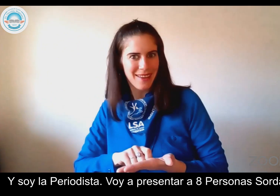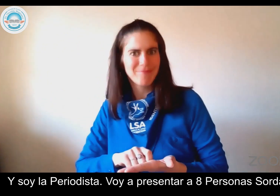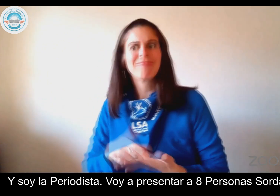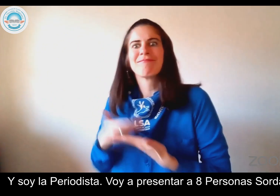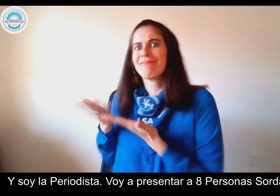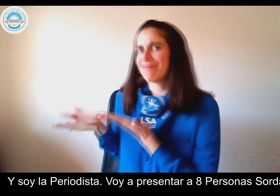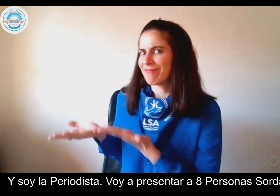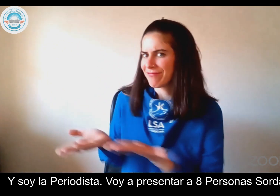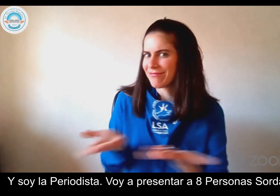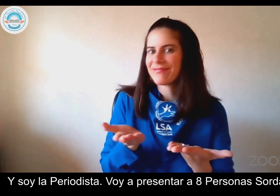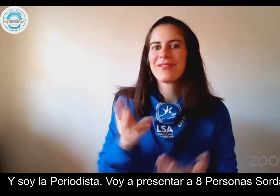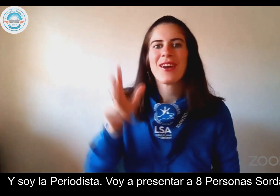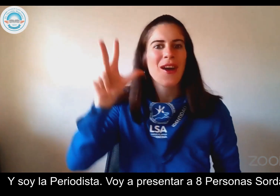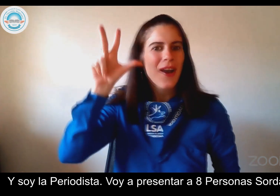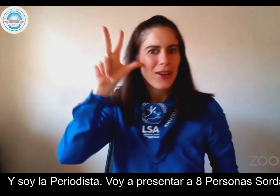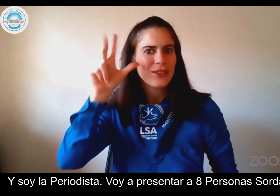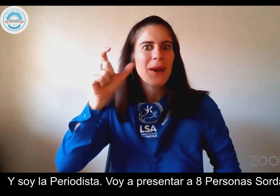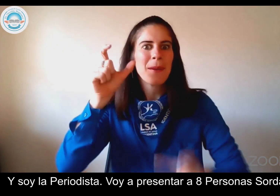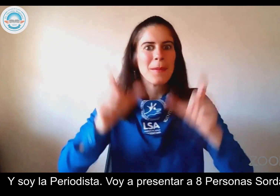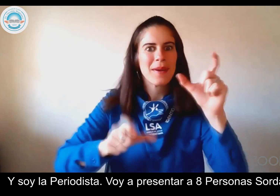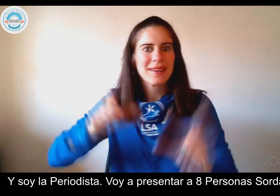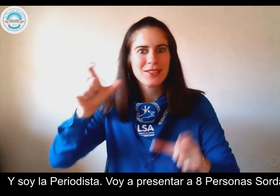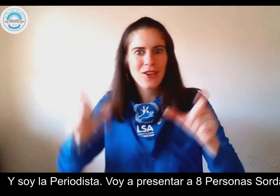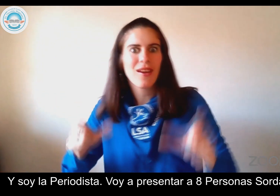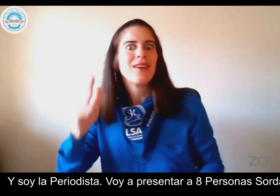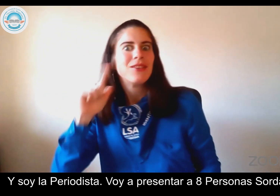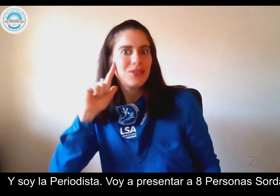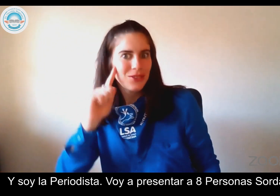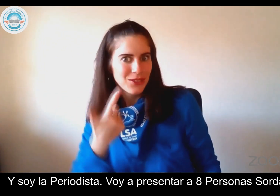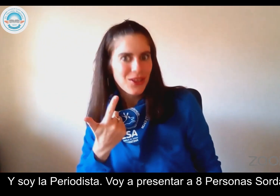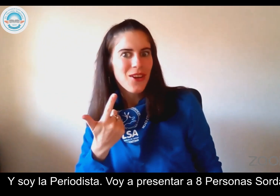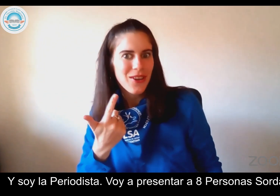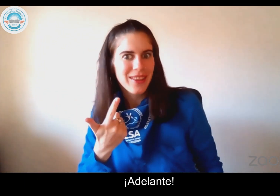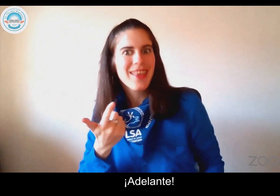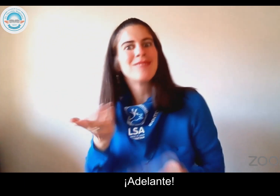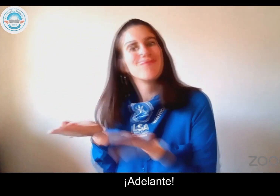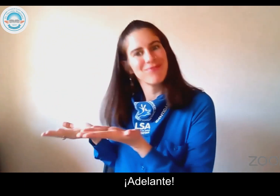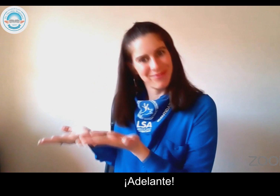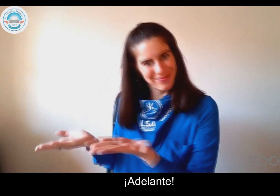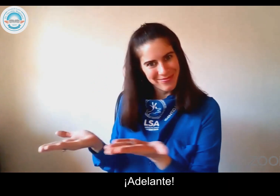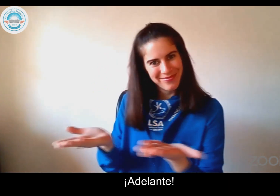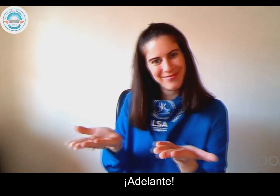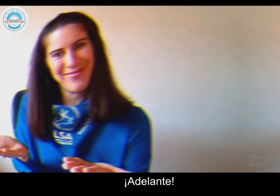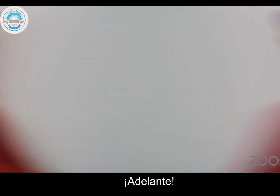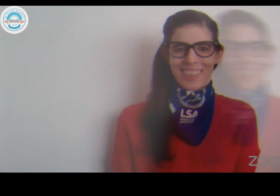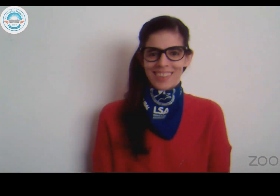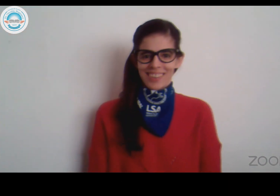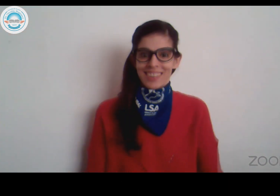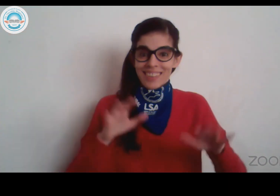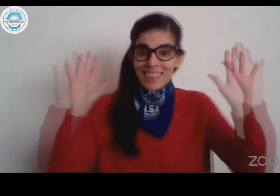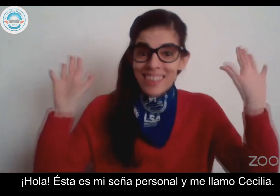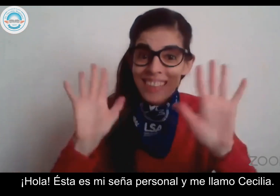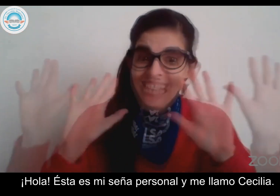Voy a presentar a ocho personas sordas. Adelante. Hola,